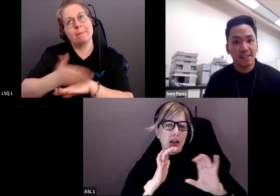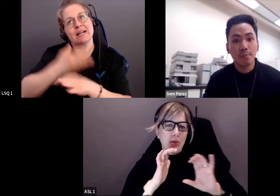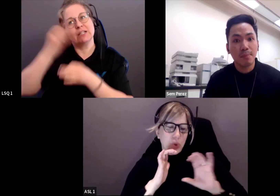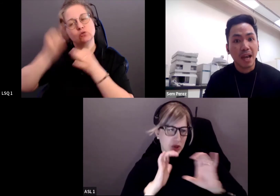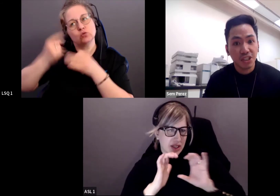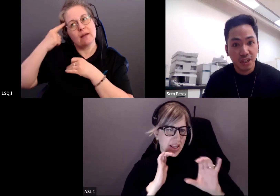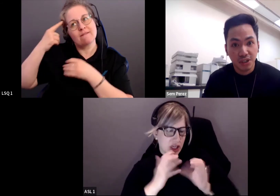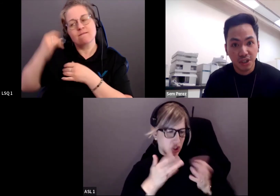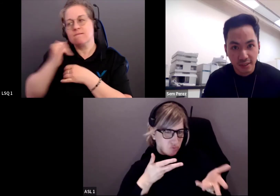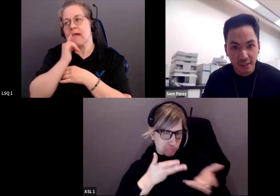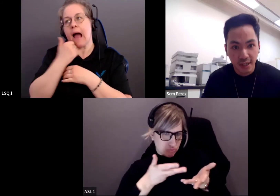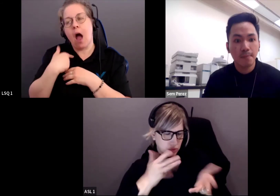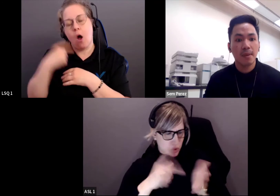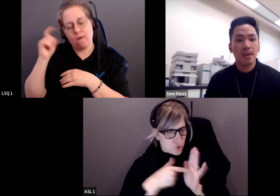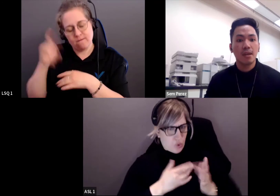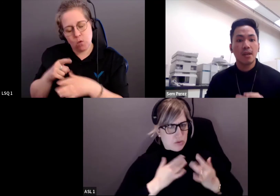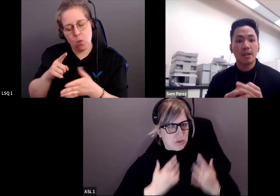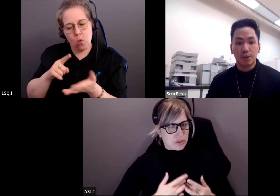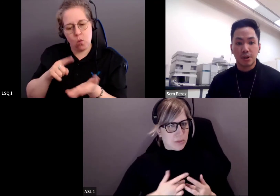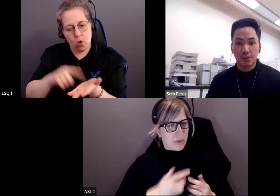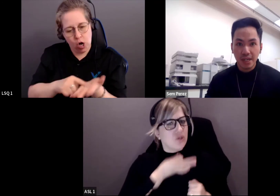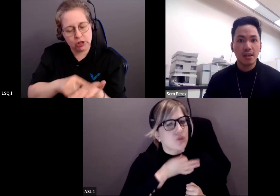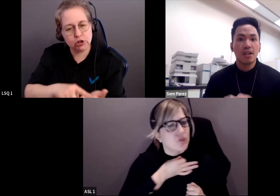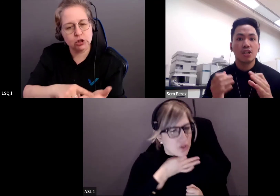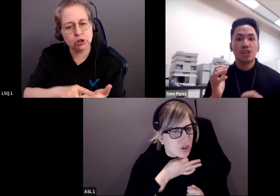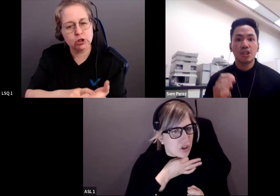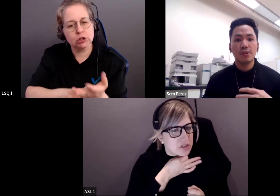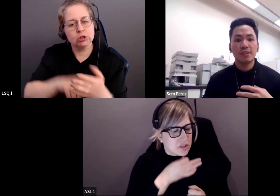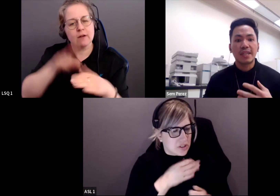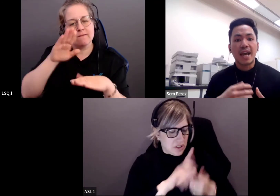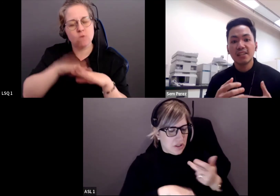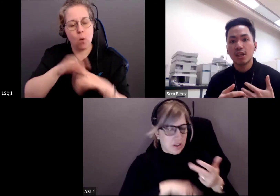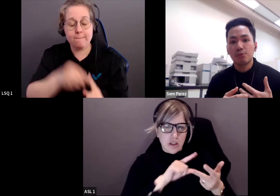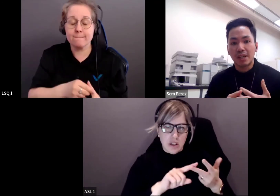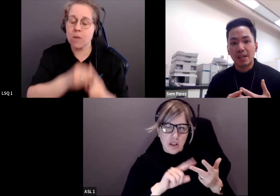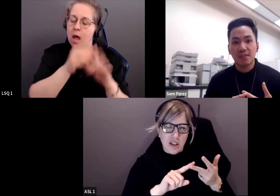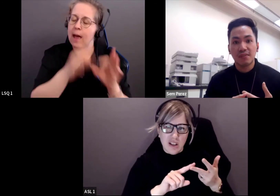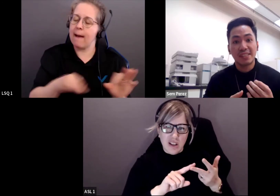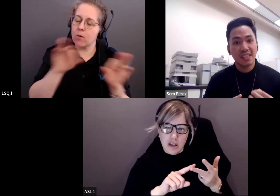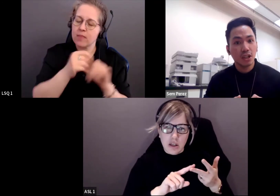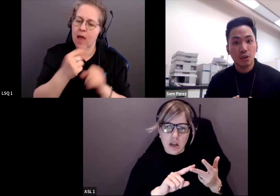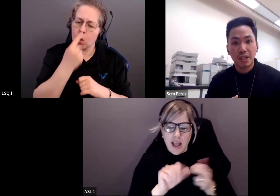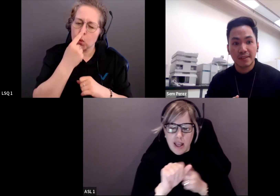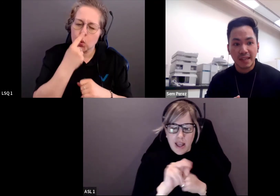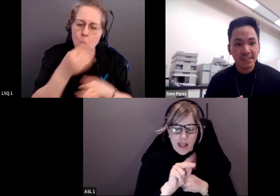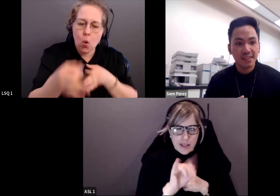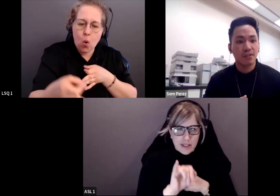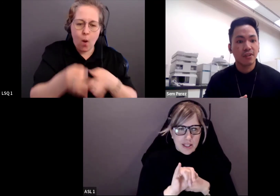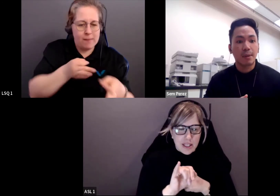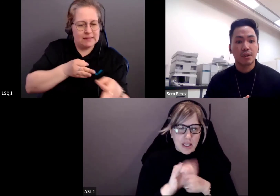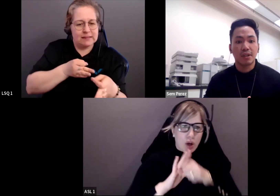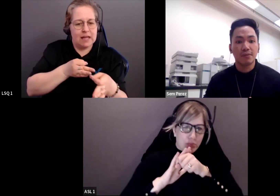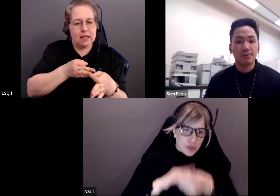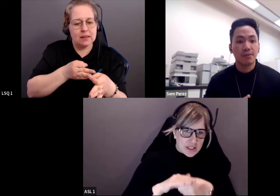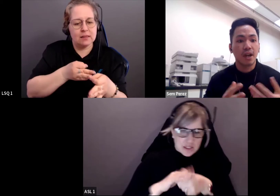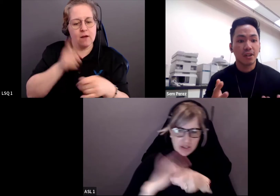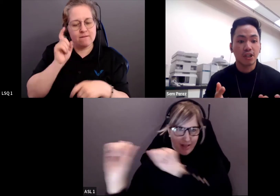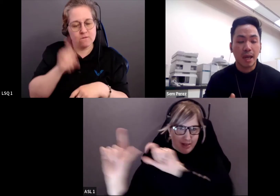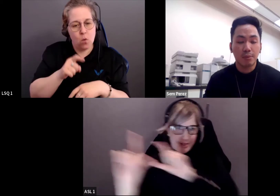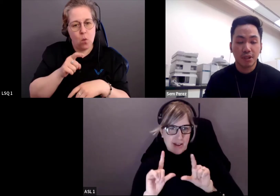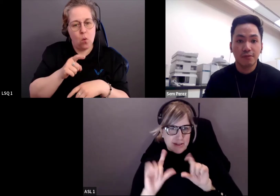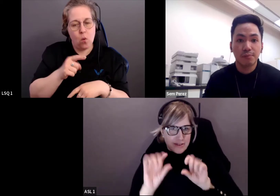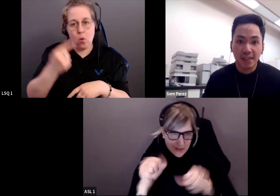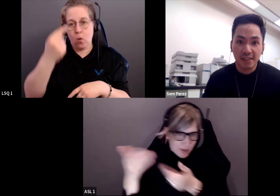communication en donnant la priorité à la curiosité compatissante. Troisièmement, utiliser une lentille